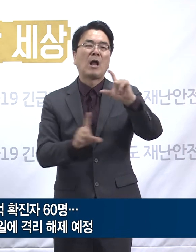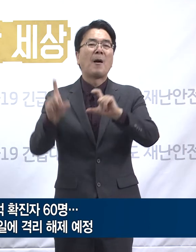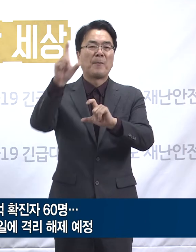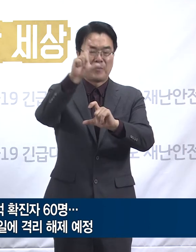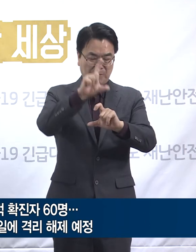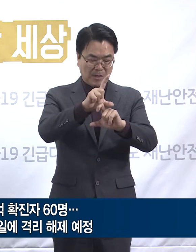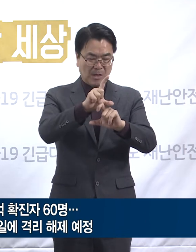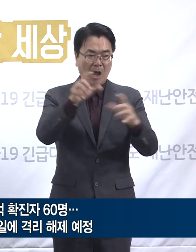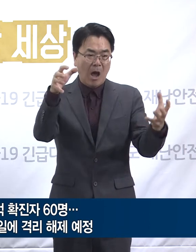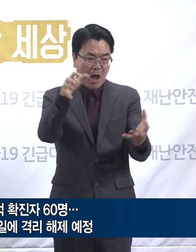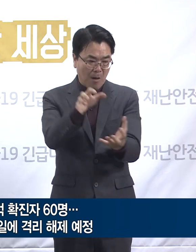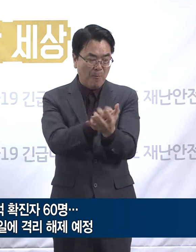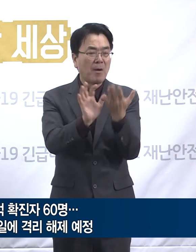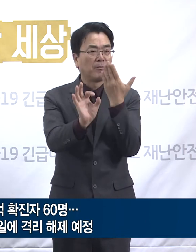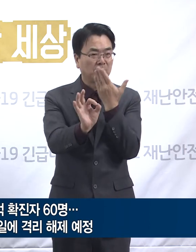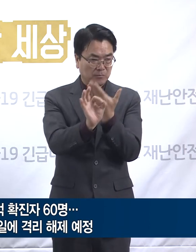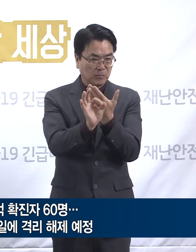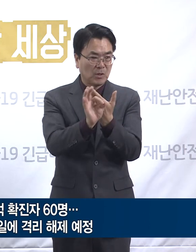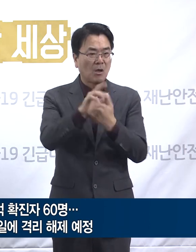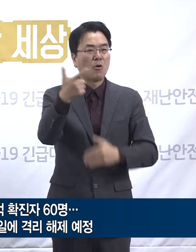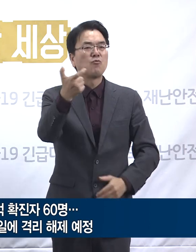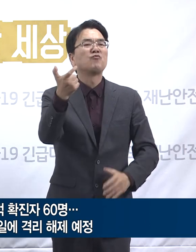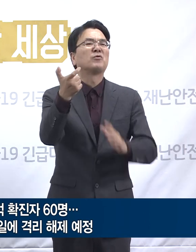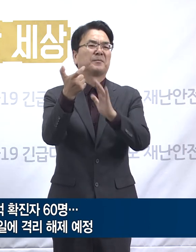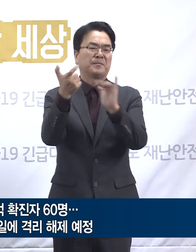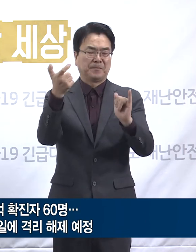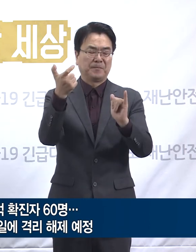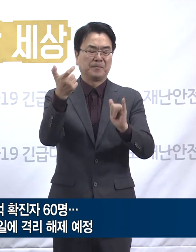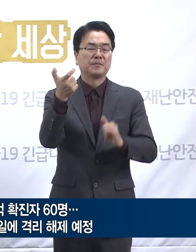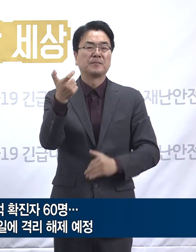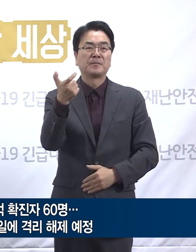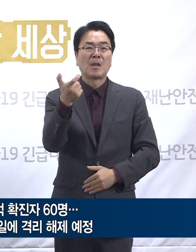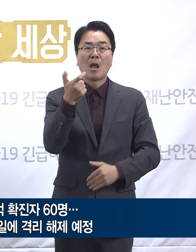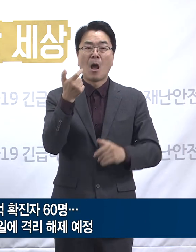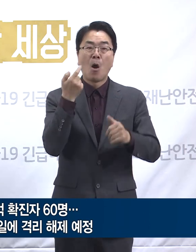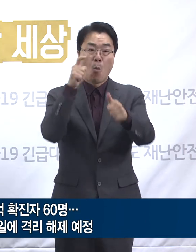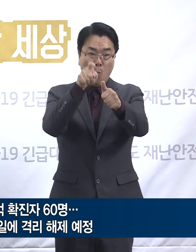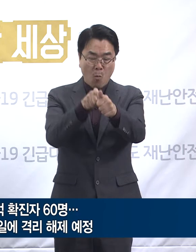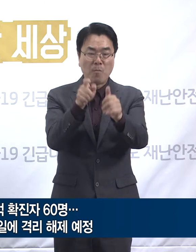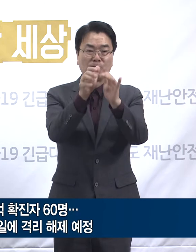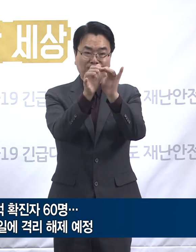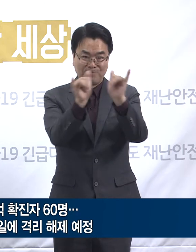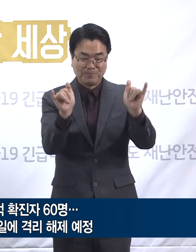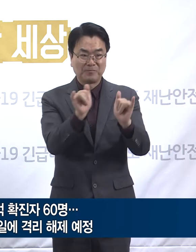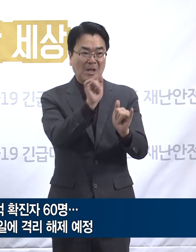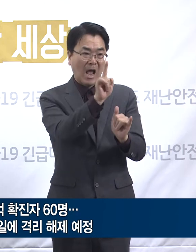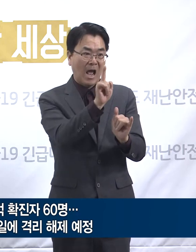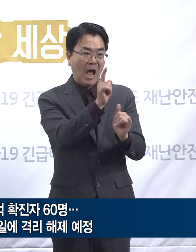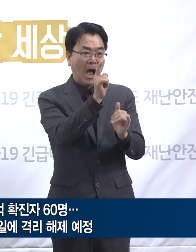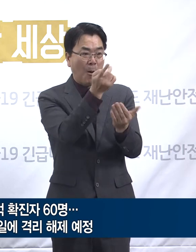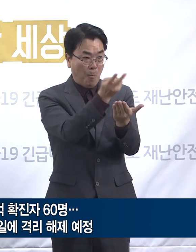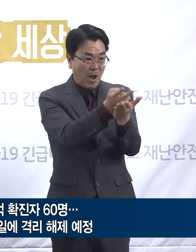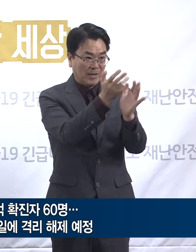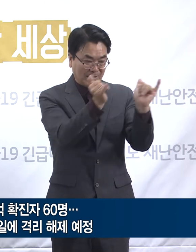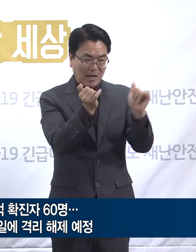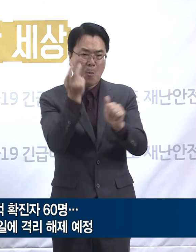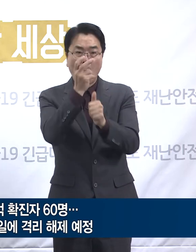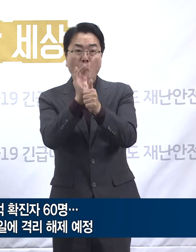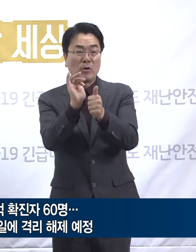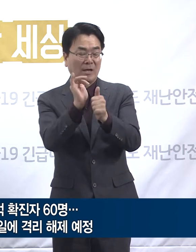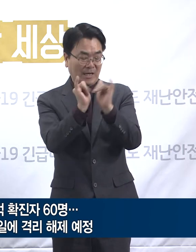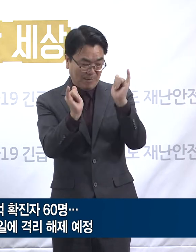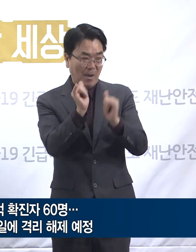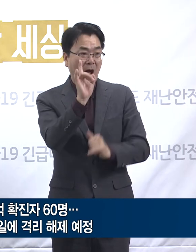확진자는 총 60명이 되었습니다. 확진자는 환자 1명과 보호자 1명으로 10월 13일